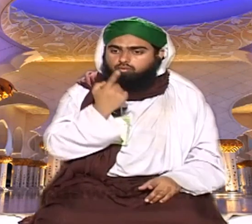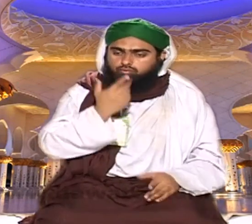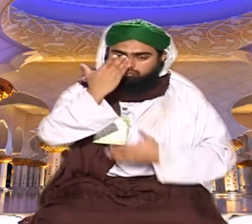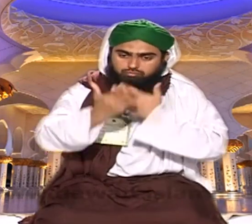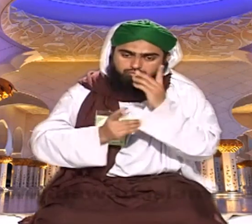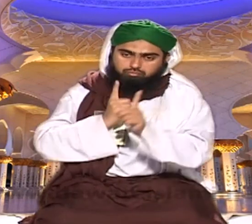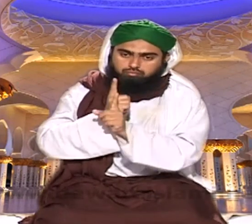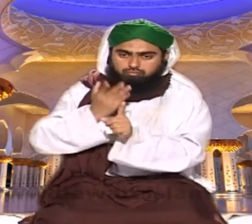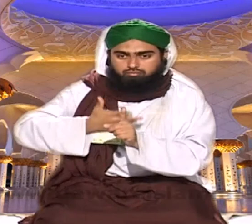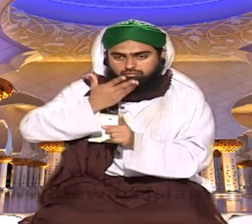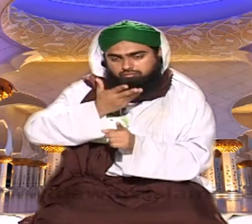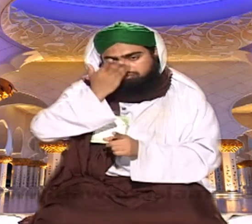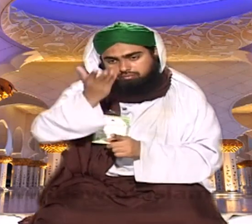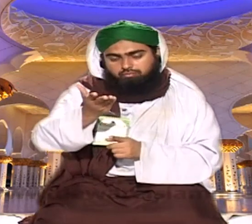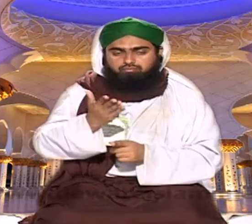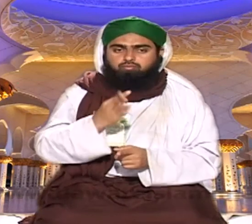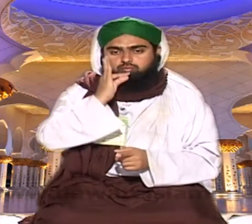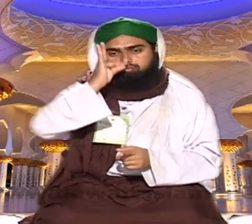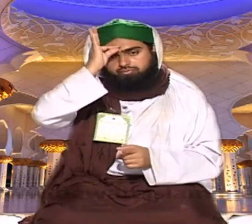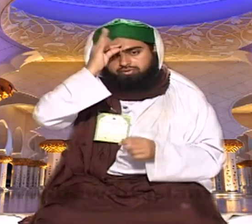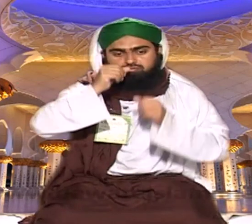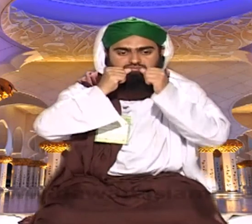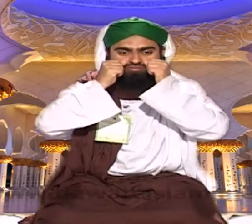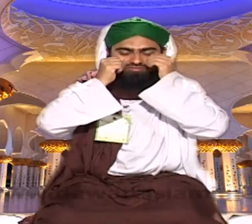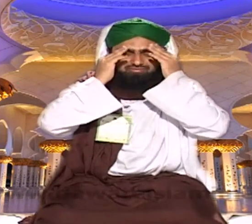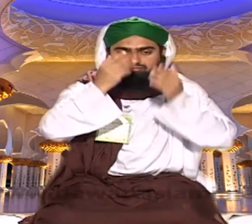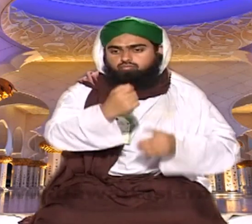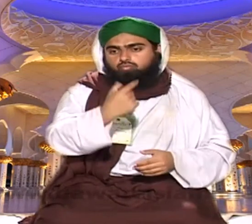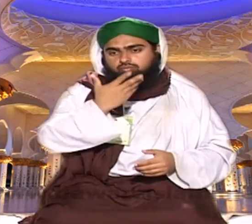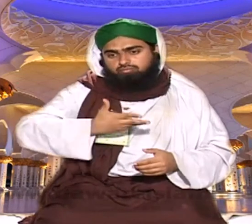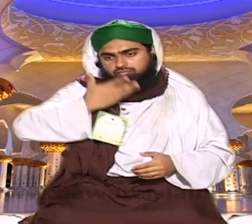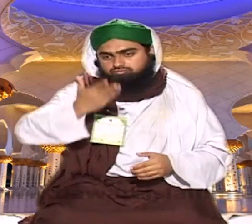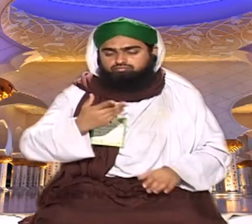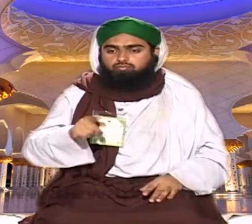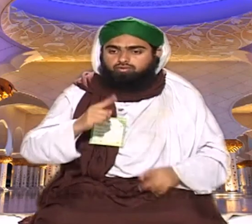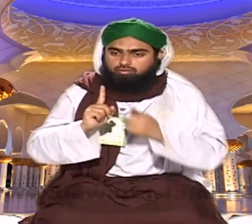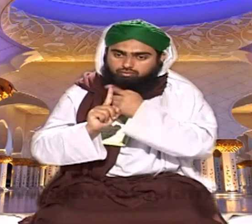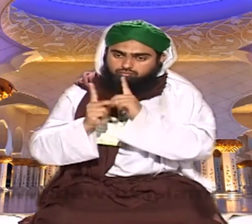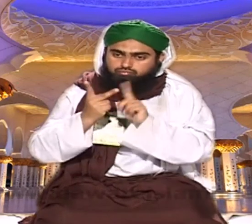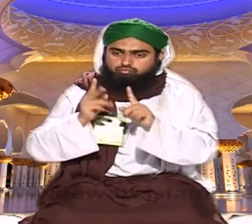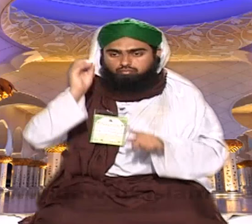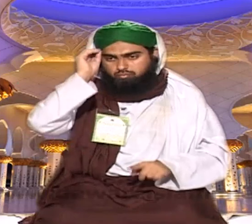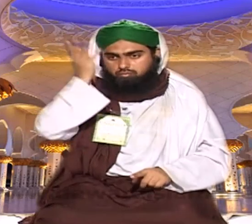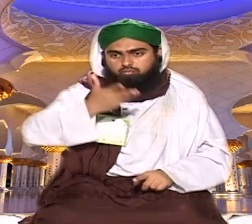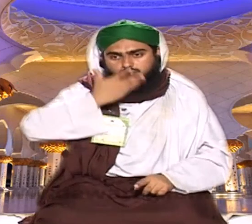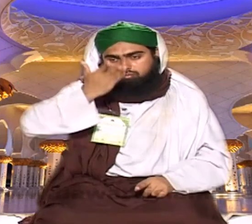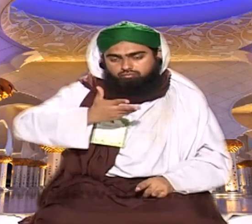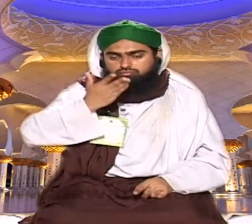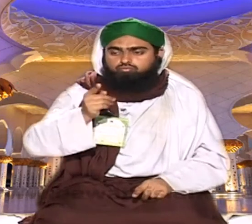مجھے سرکار نے بھیجا اور اس کو یہ نیشاپور پیش کر دینا کہ تُو روزہ نہ سو مرتبہ